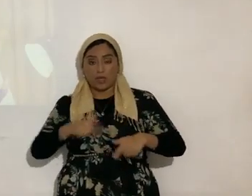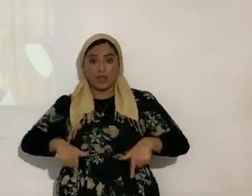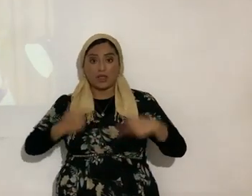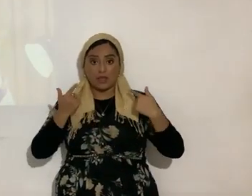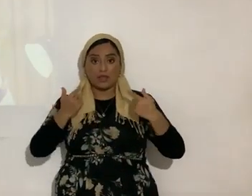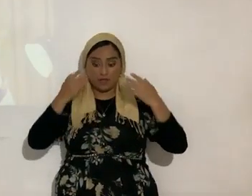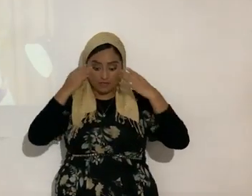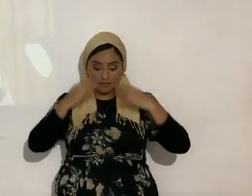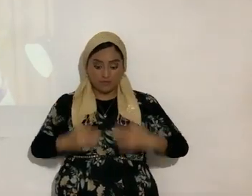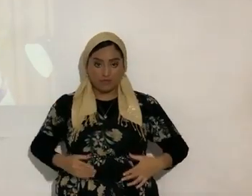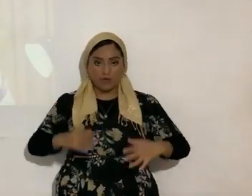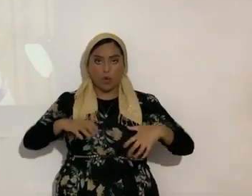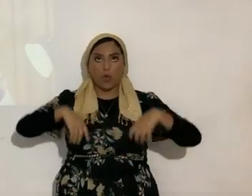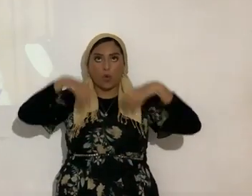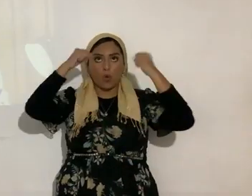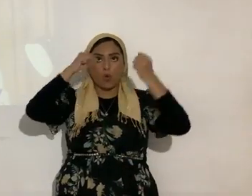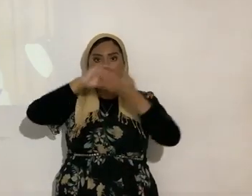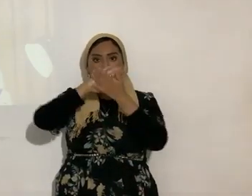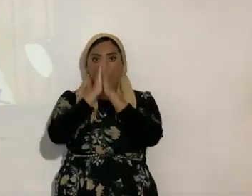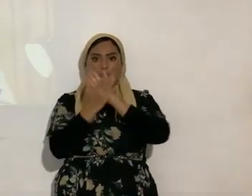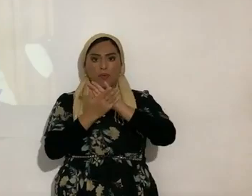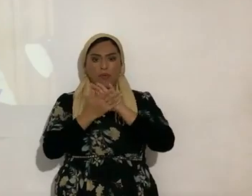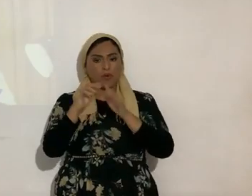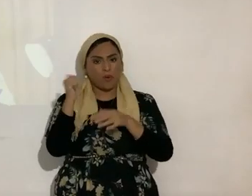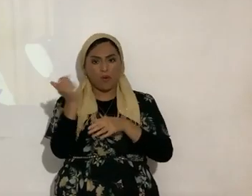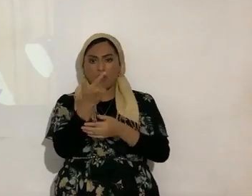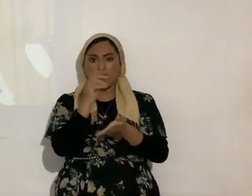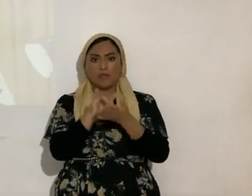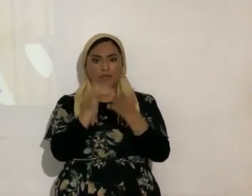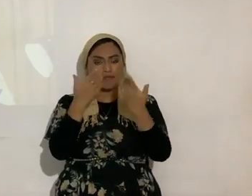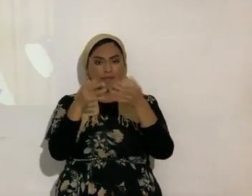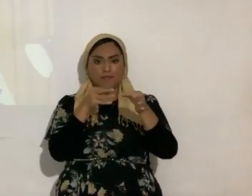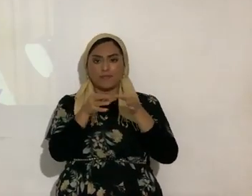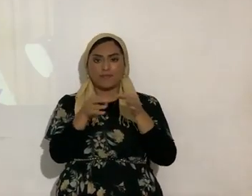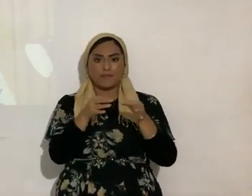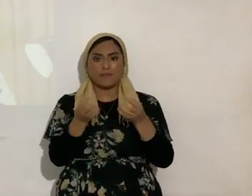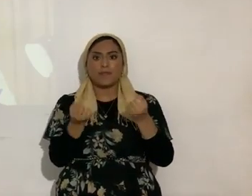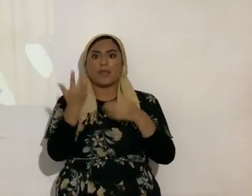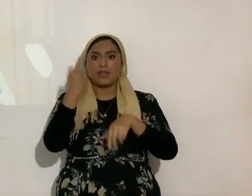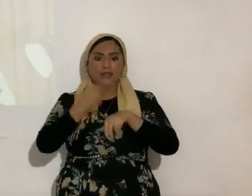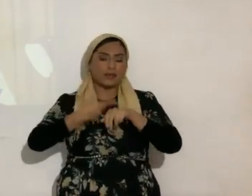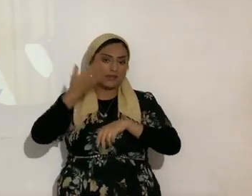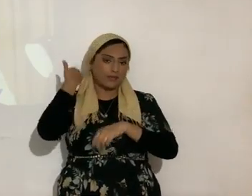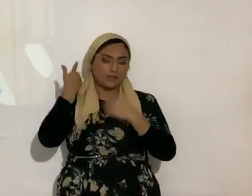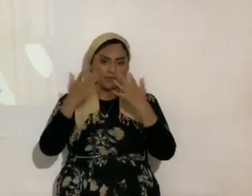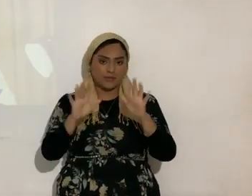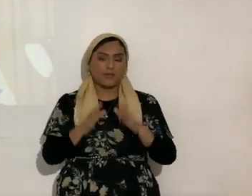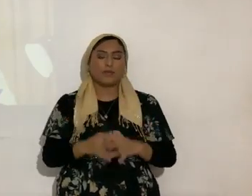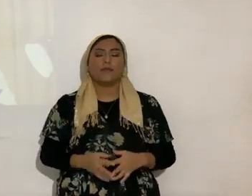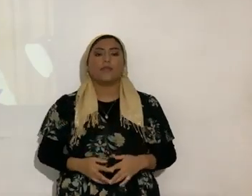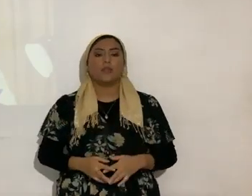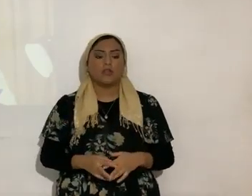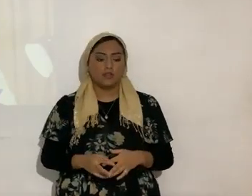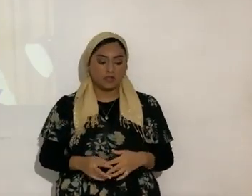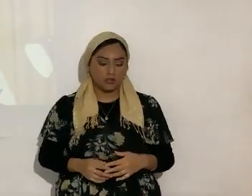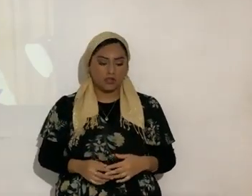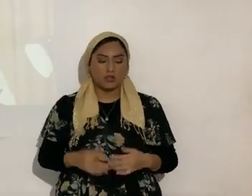arrebatados. Todo eso ya lo he ministrado bastante. Entonces, deja de vivir en la,